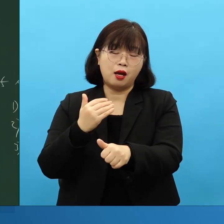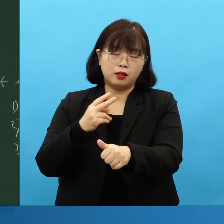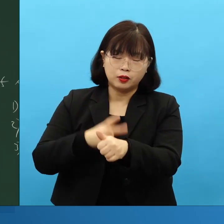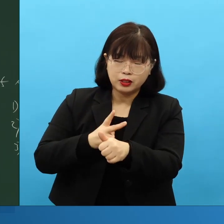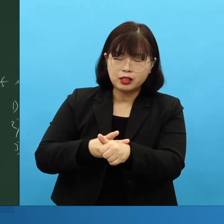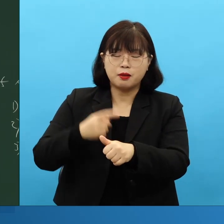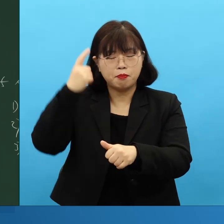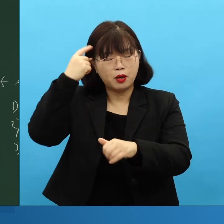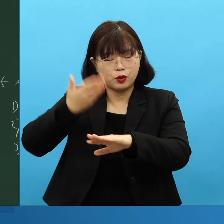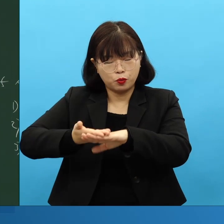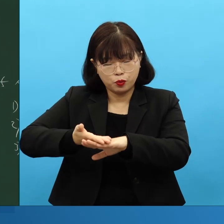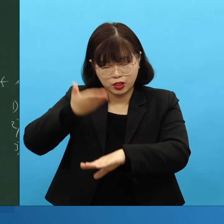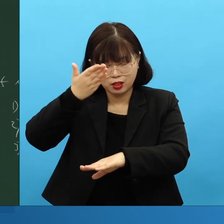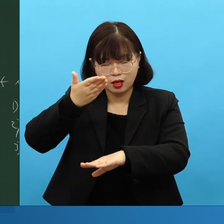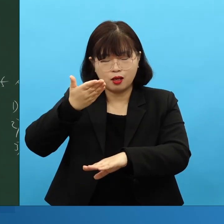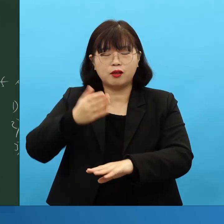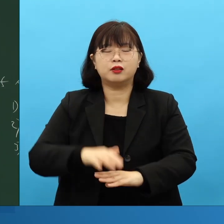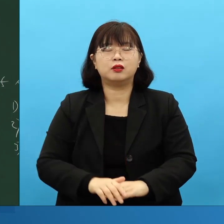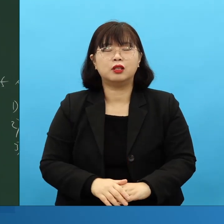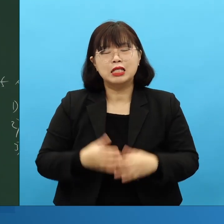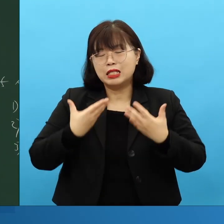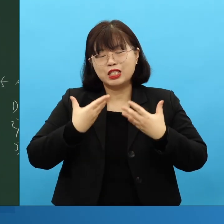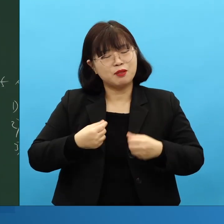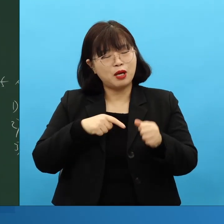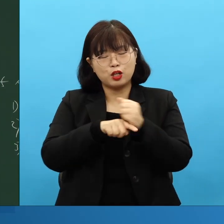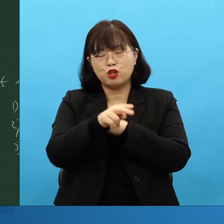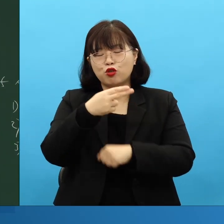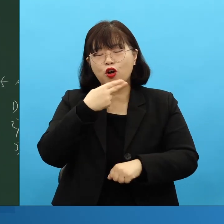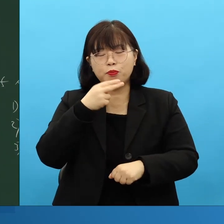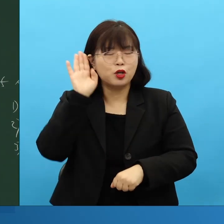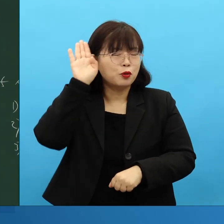실망할 이유 없는 미래를 가진 사역자들 위해